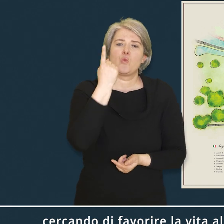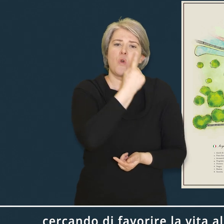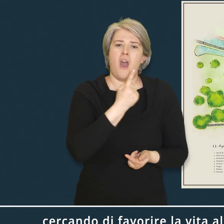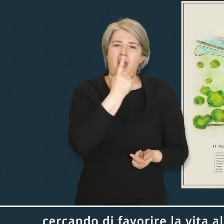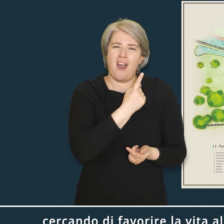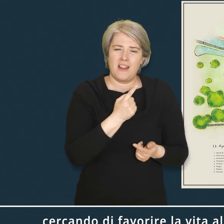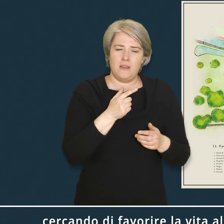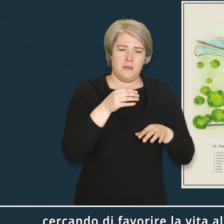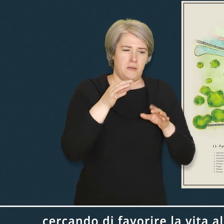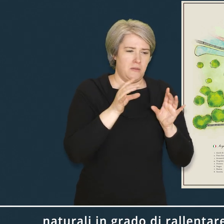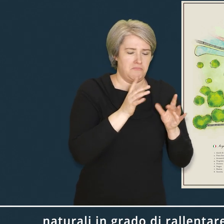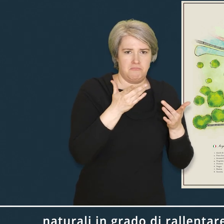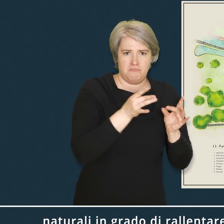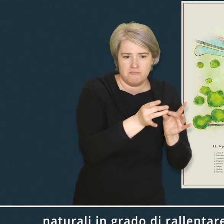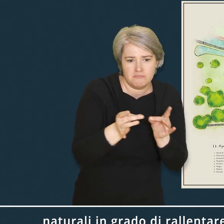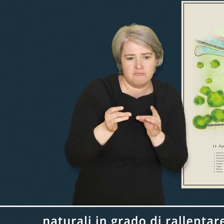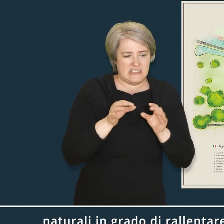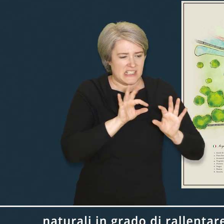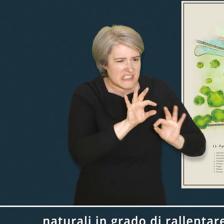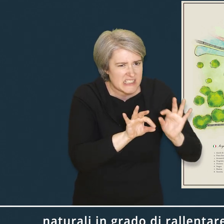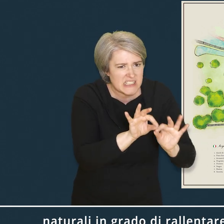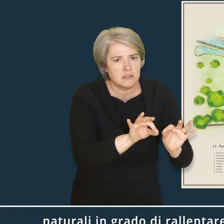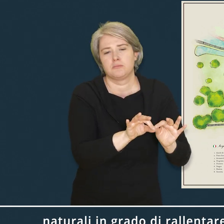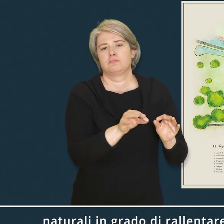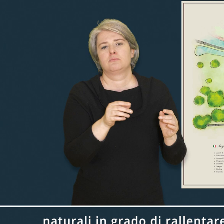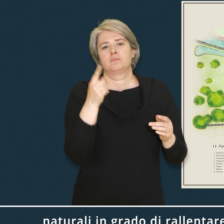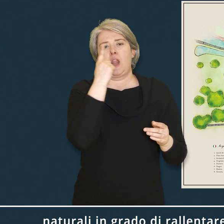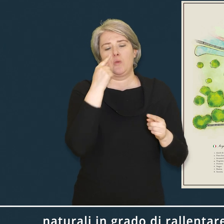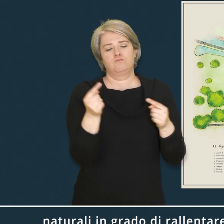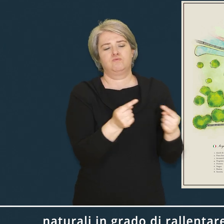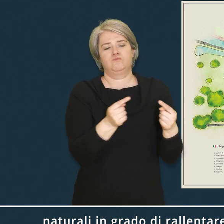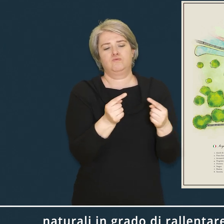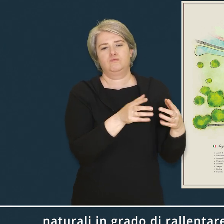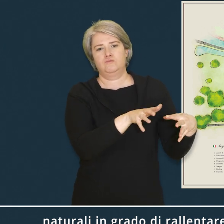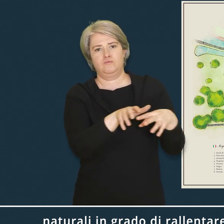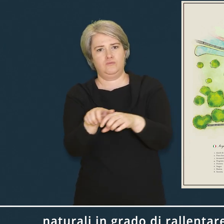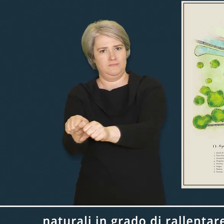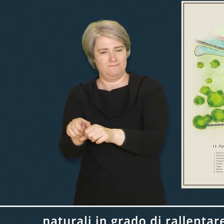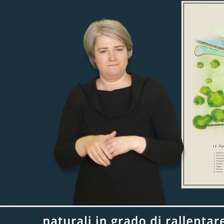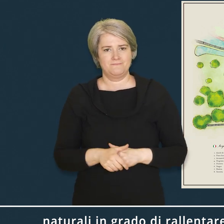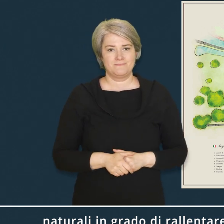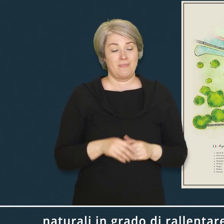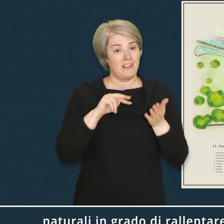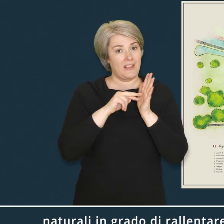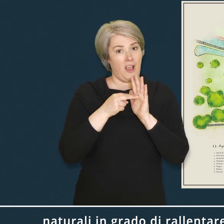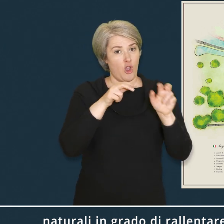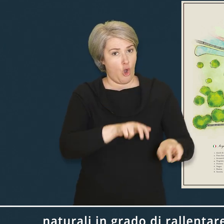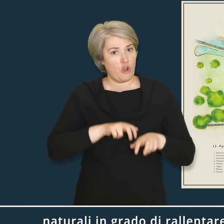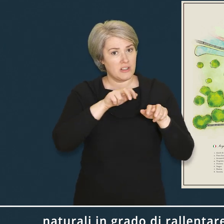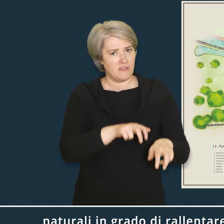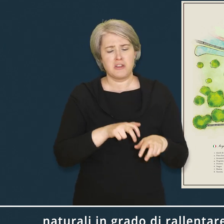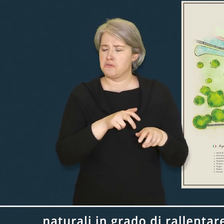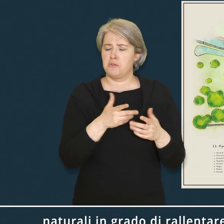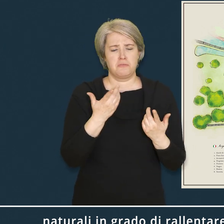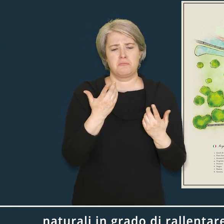antagonisti naturali in grado di rallentare o arginare gli effetti dei patogeni che normalmente